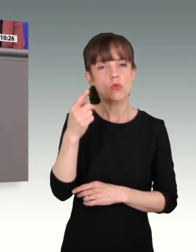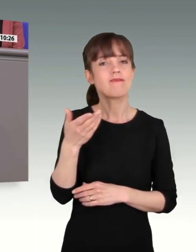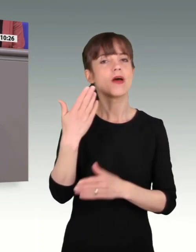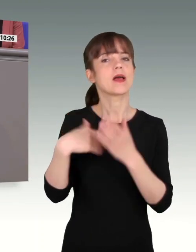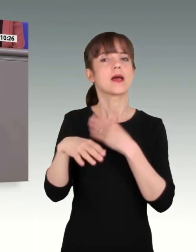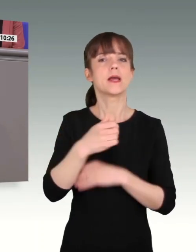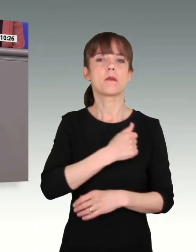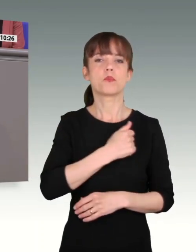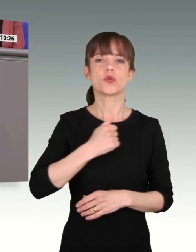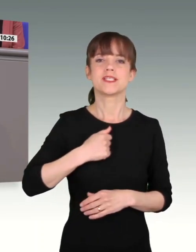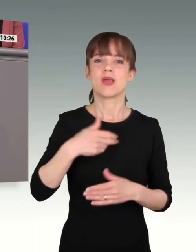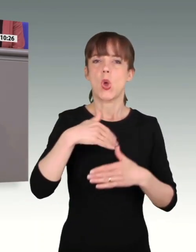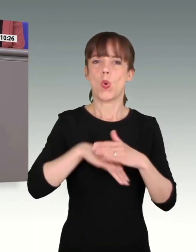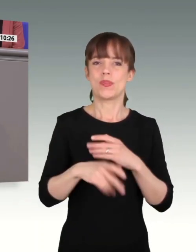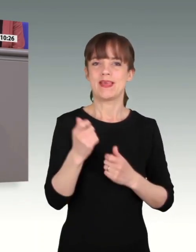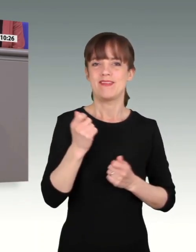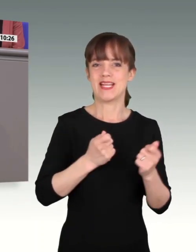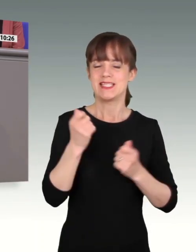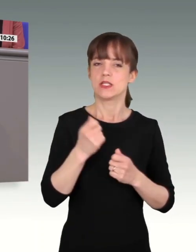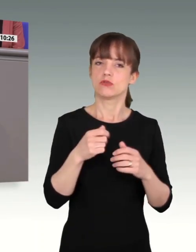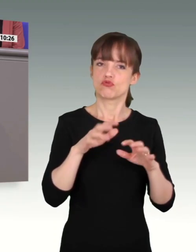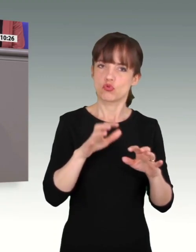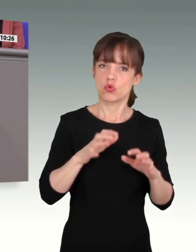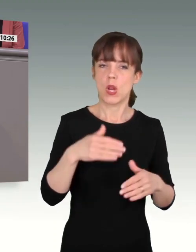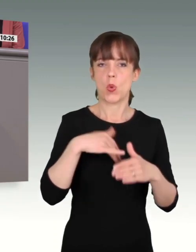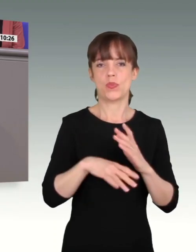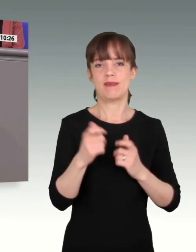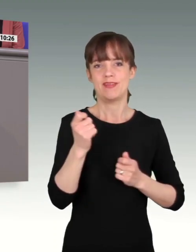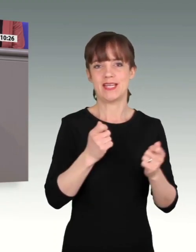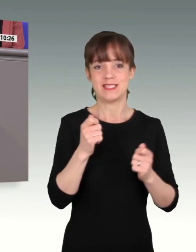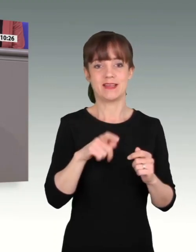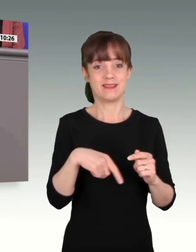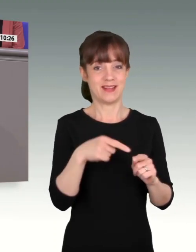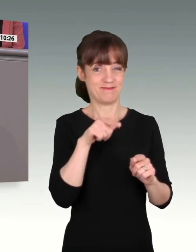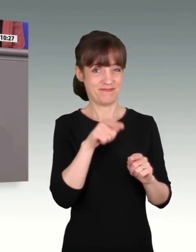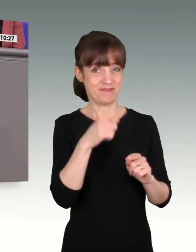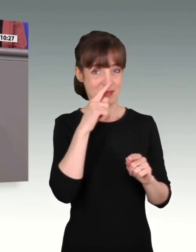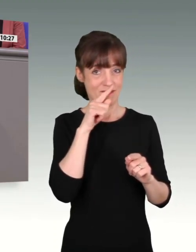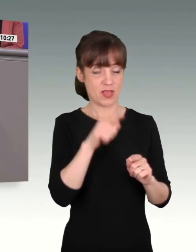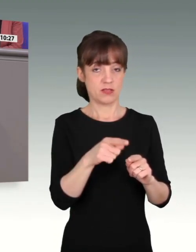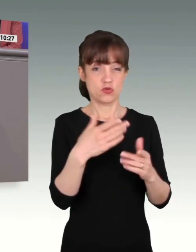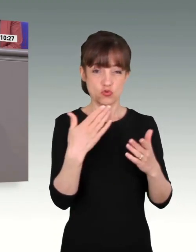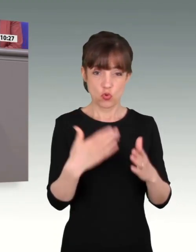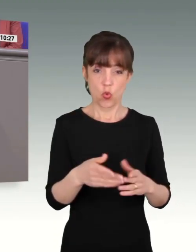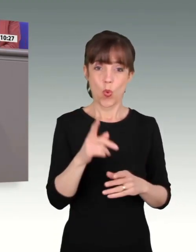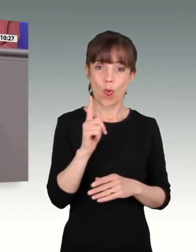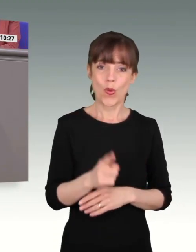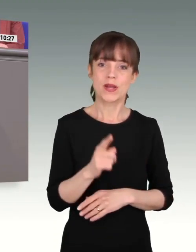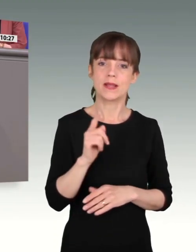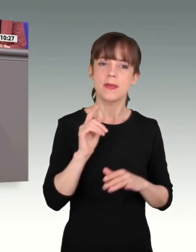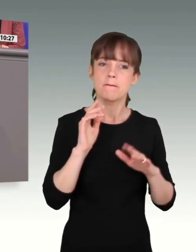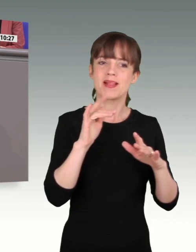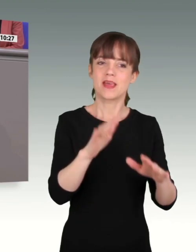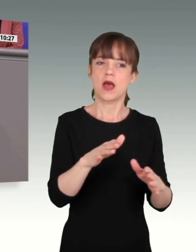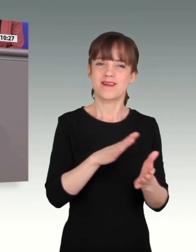unterfinanziert war, strukturell unterfinanziert, dann werden wir das, wenn dieser Strohfeuer 100 Milliarden Euro verbraucht ist,